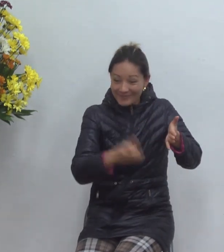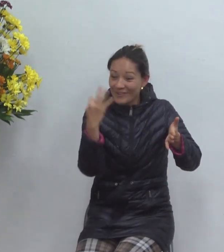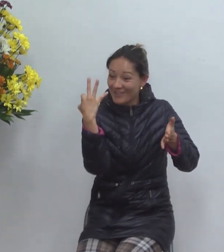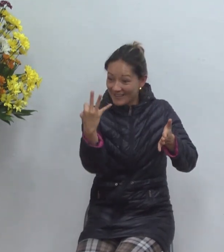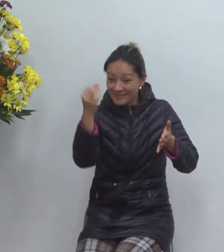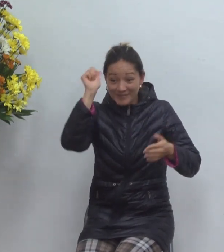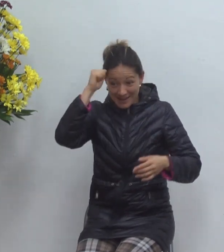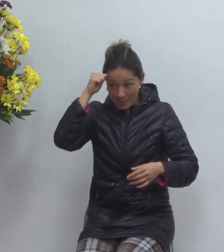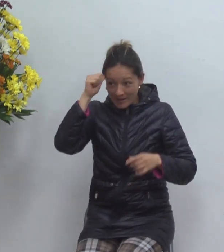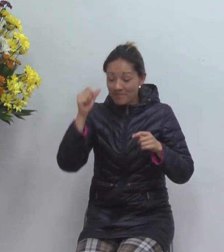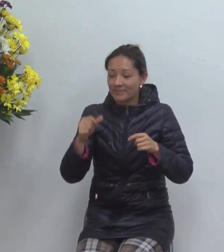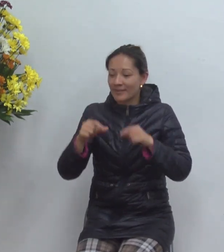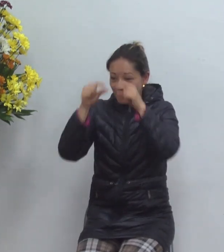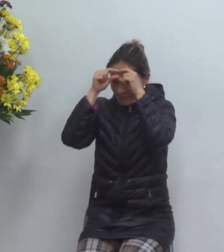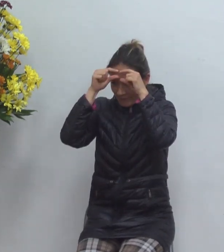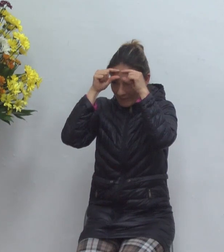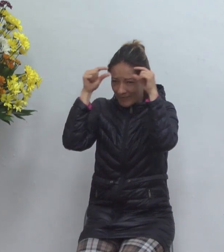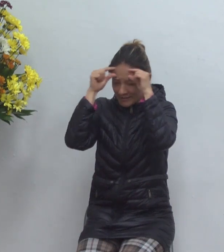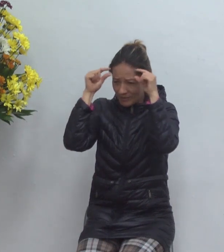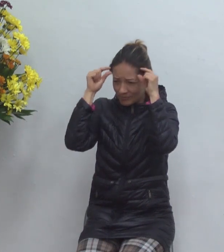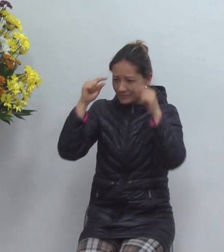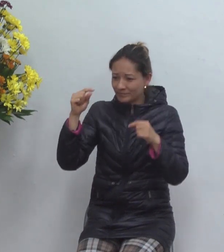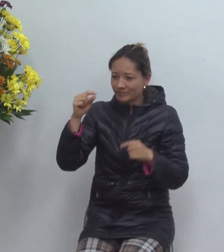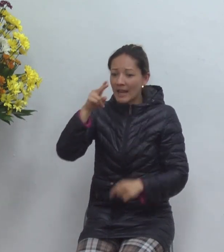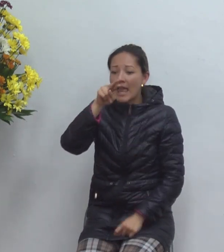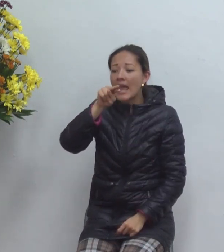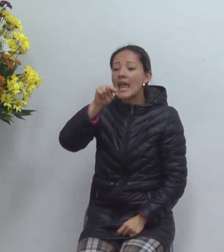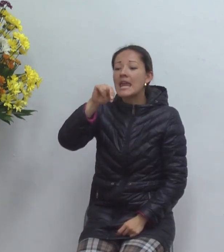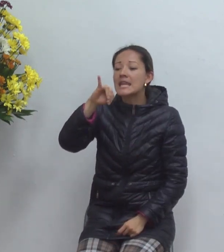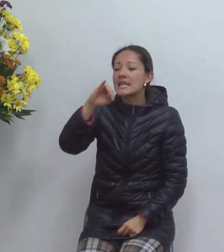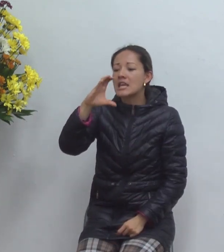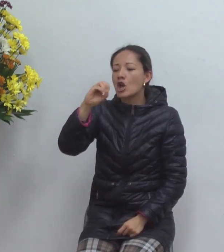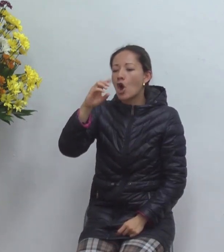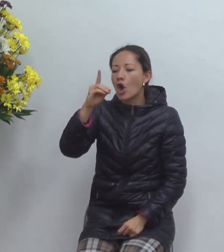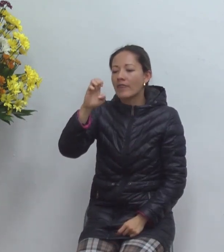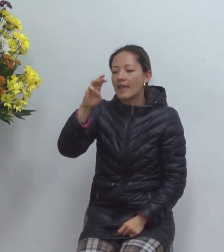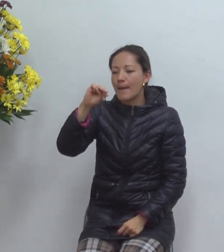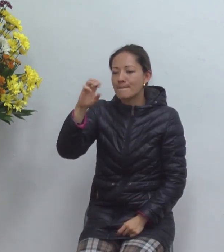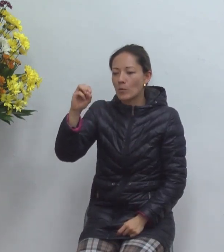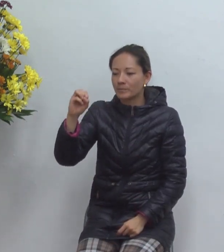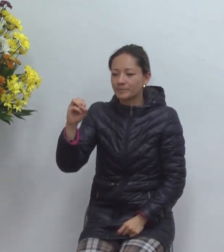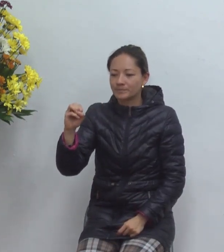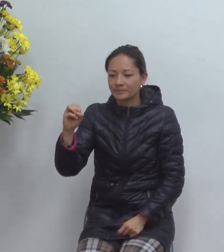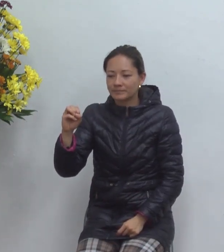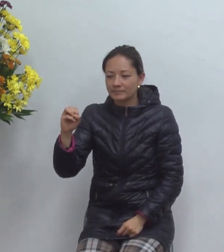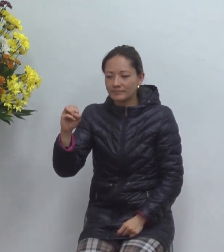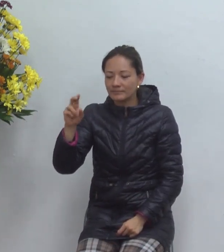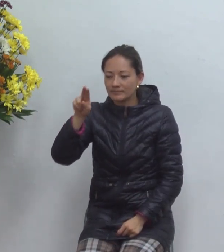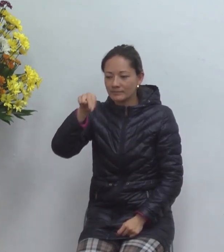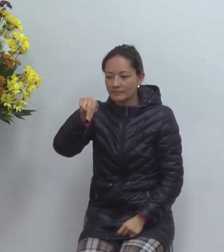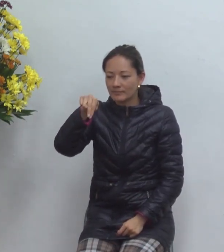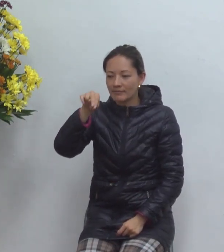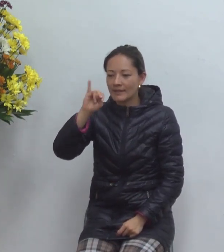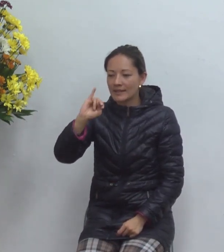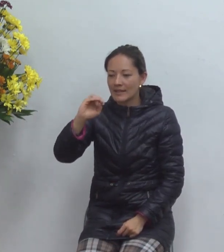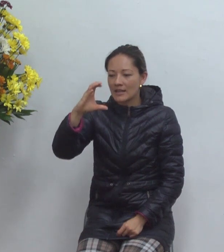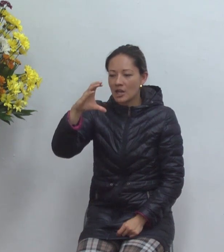al hijo en la cruz como la serpiente fue levantada en el desierto el que vea la cruz y crea que Jesús está cargando allí la